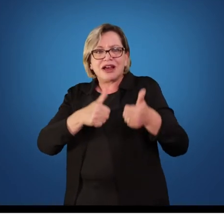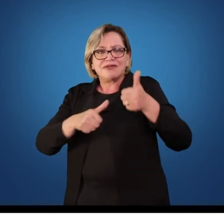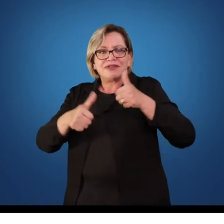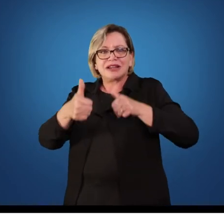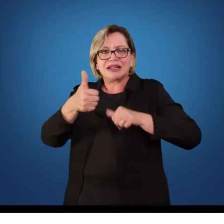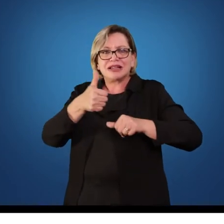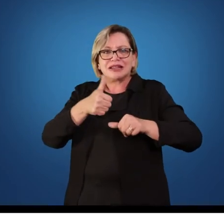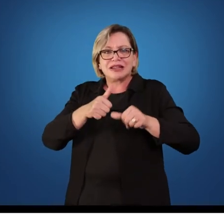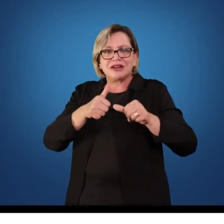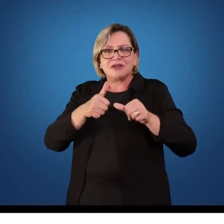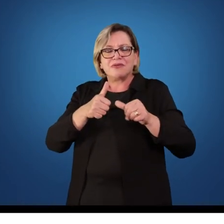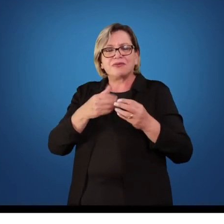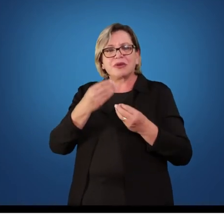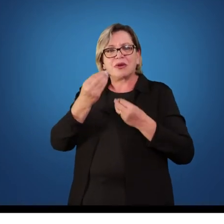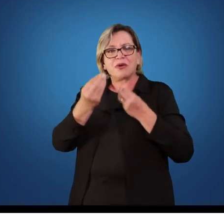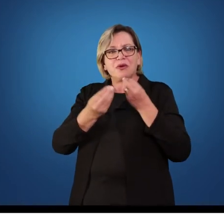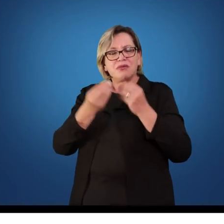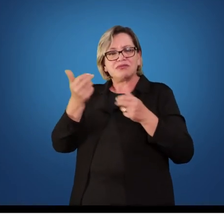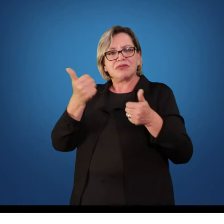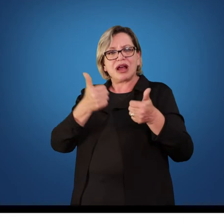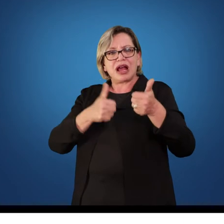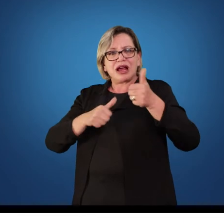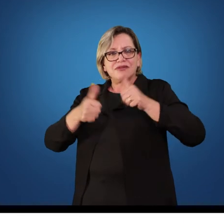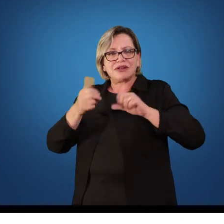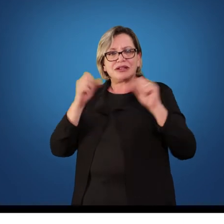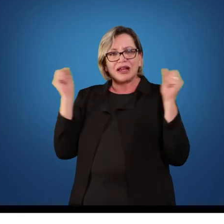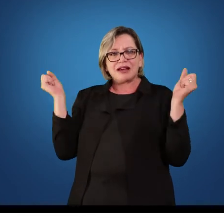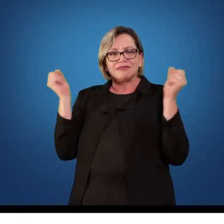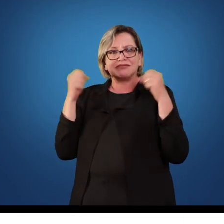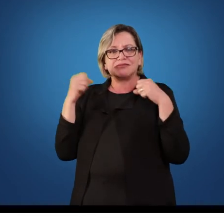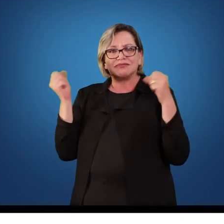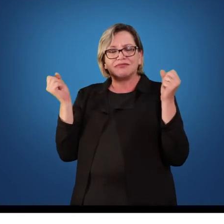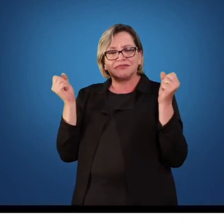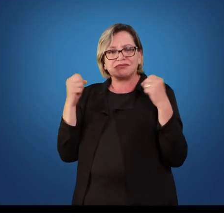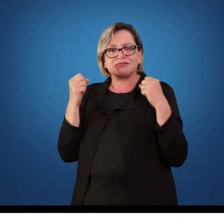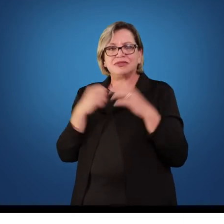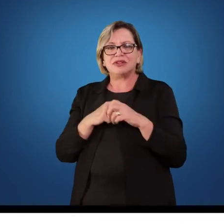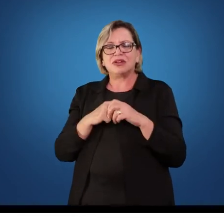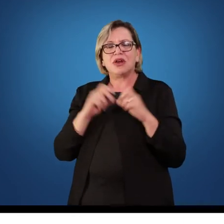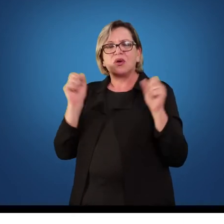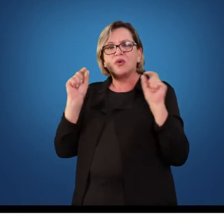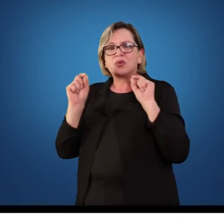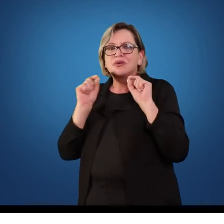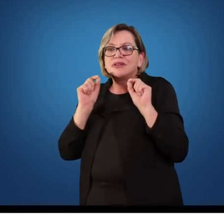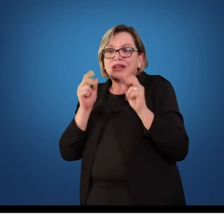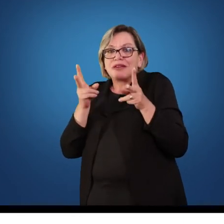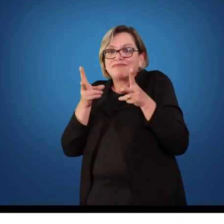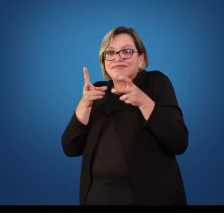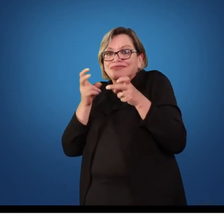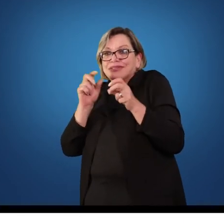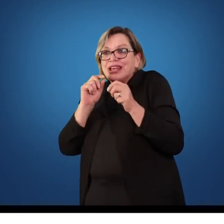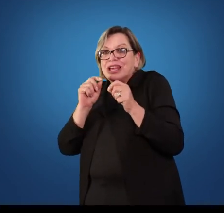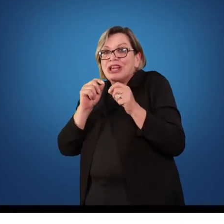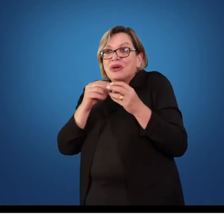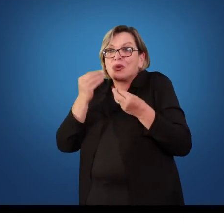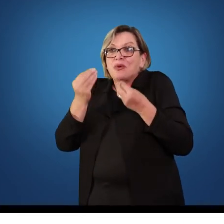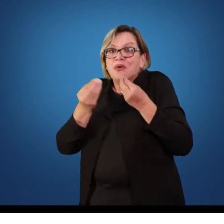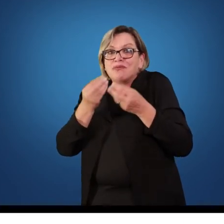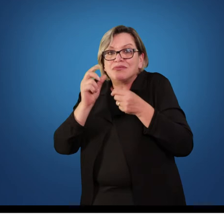como avaliar nas aulas de Educação Física? O que nós avaliamos? O que é avaliar? Quando avaliar? Como que a gente avalia?